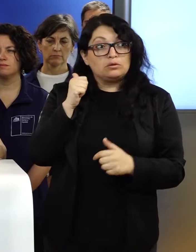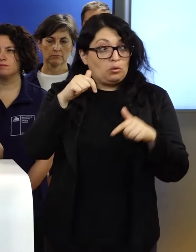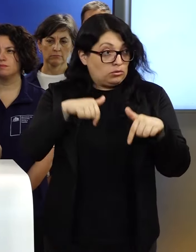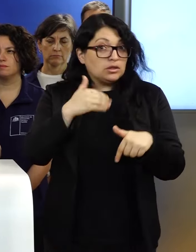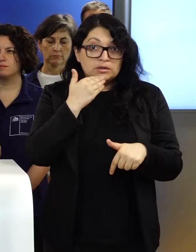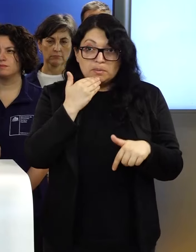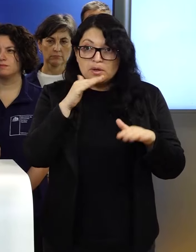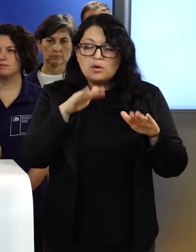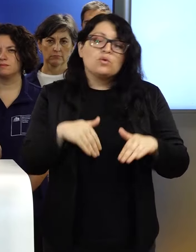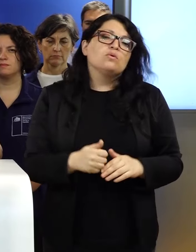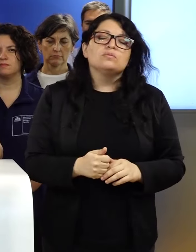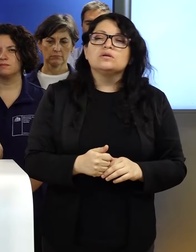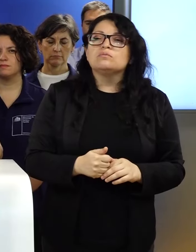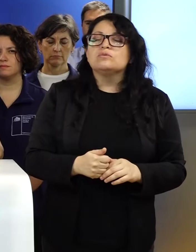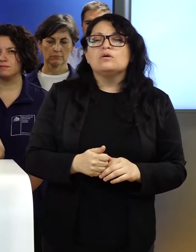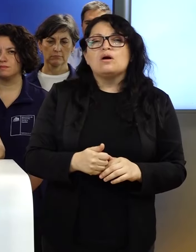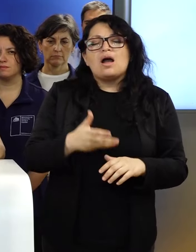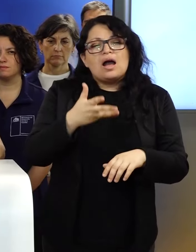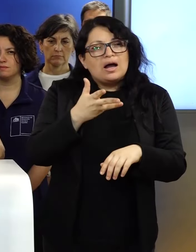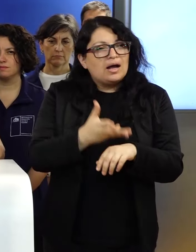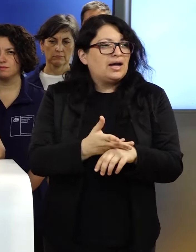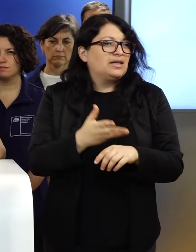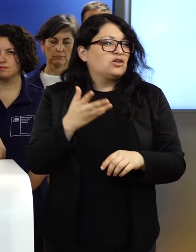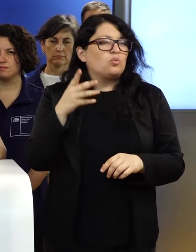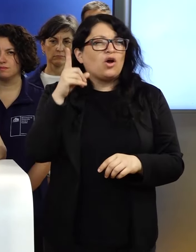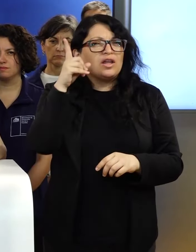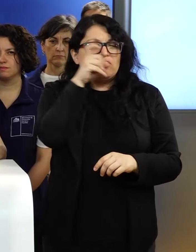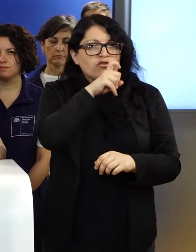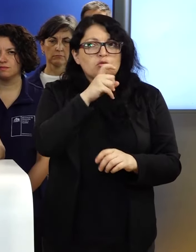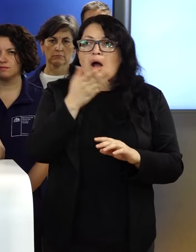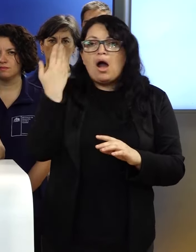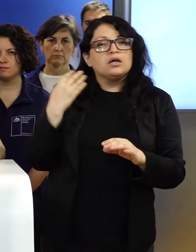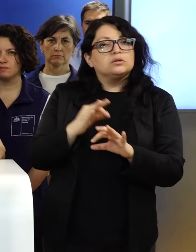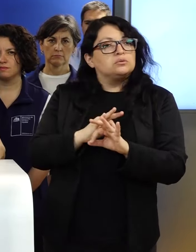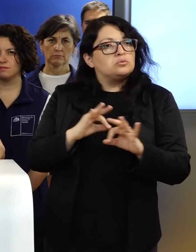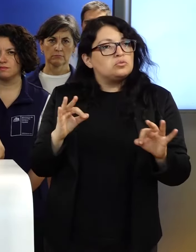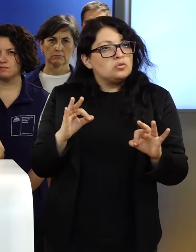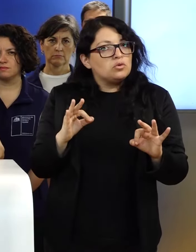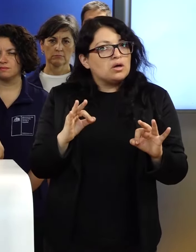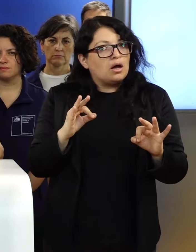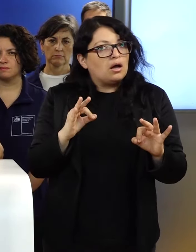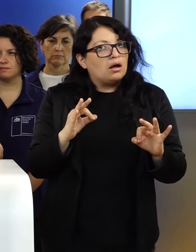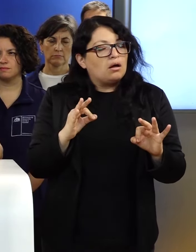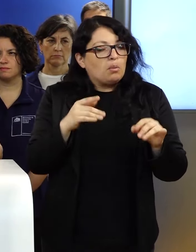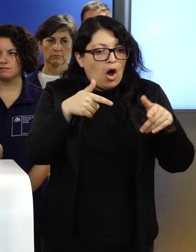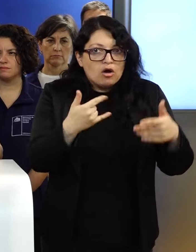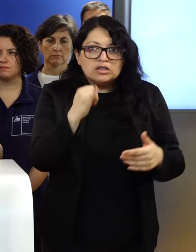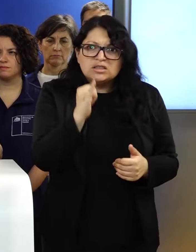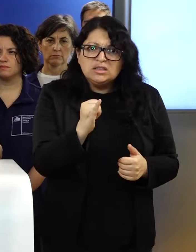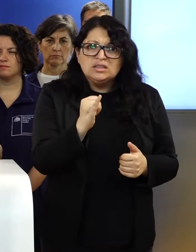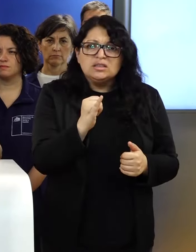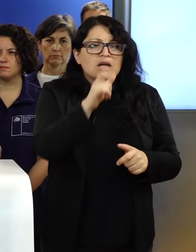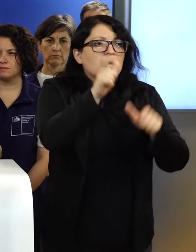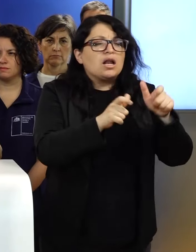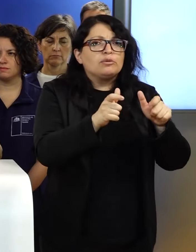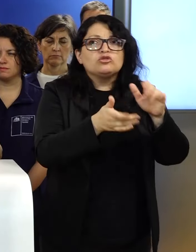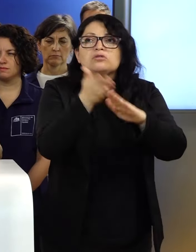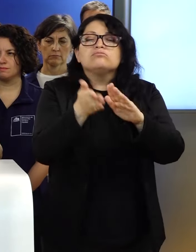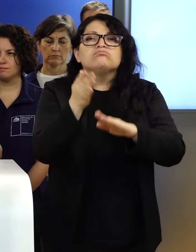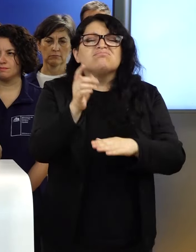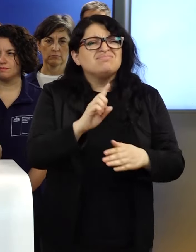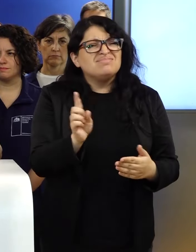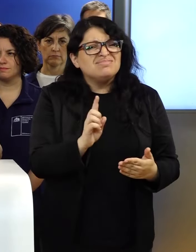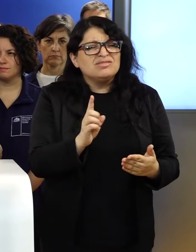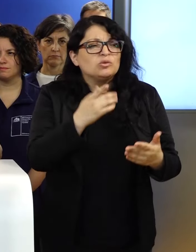día hemos tenido dificultades inéditas en desarrollar las evacuaciones. Hemos perdido vidas